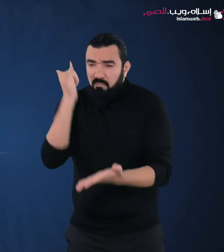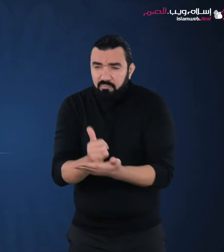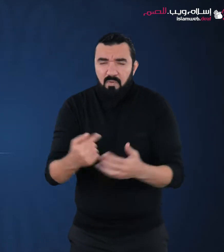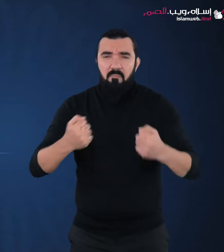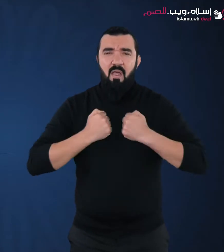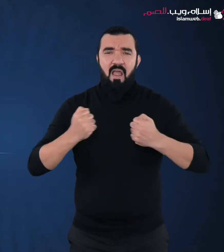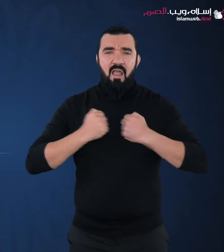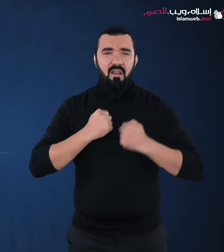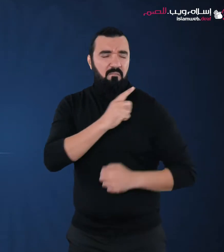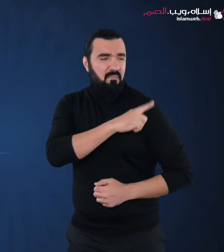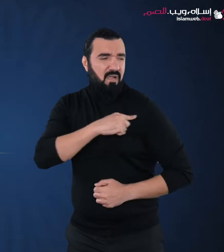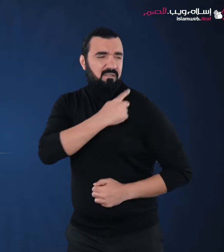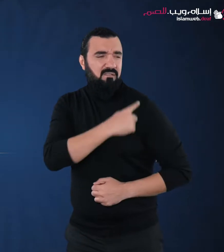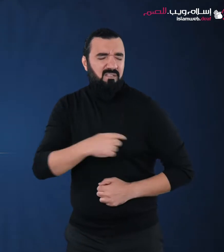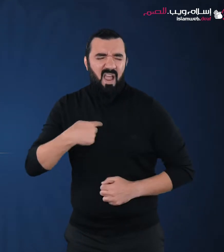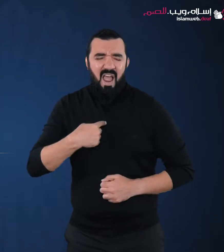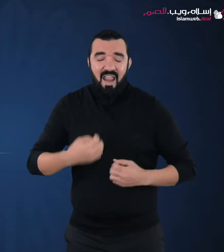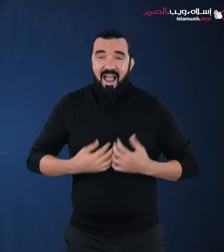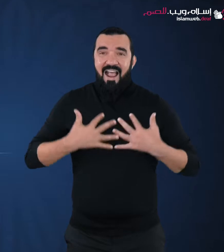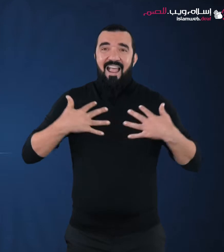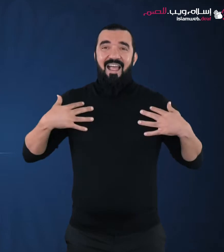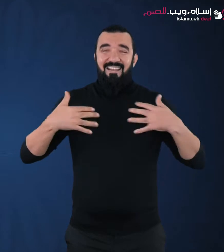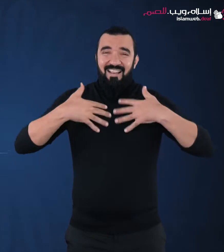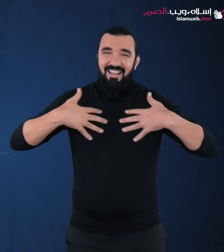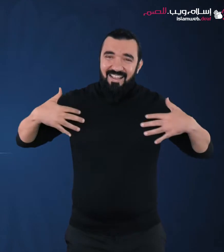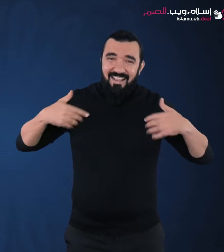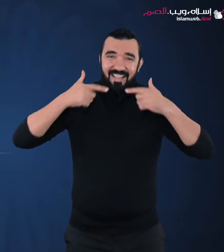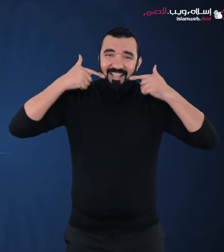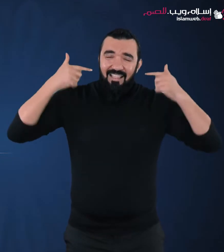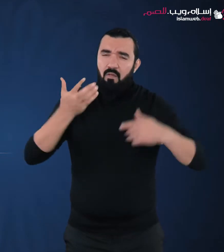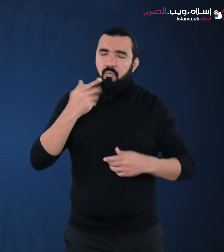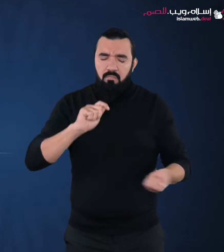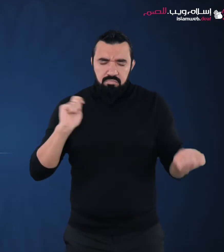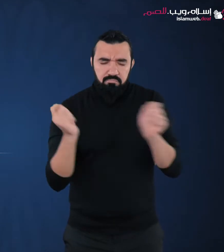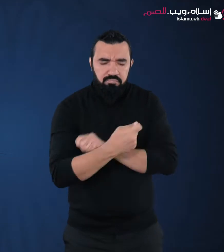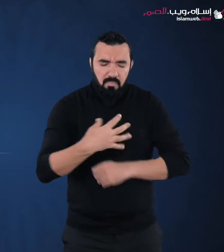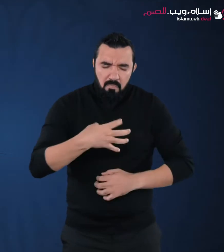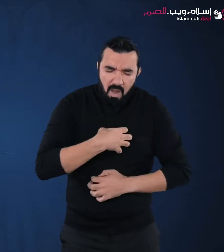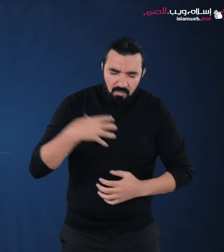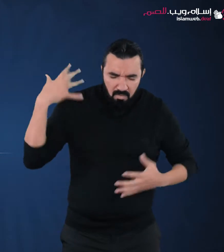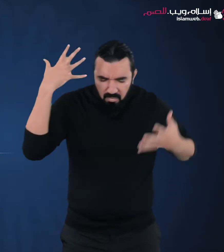حياتي تحولت إلى جحيم فماذا